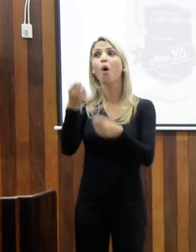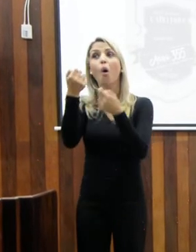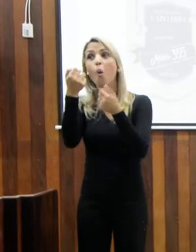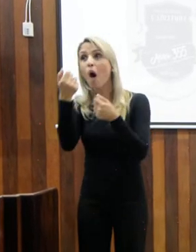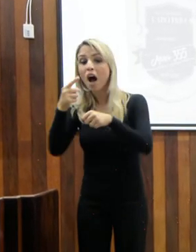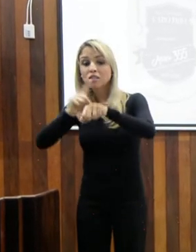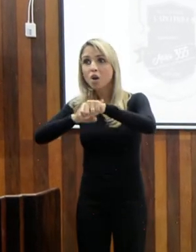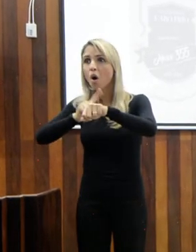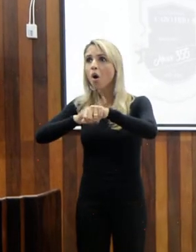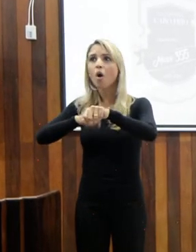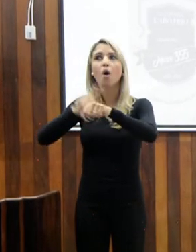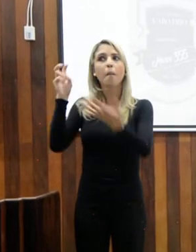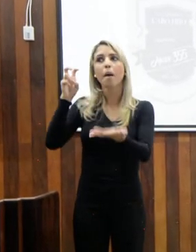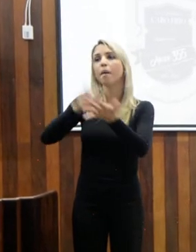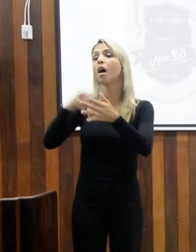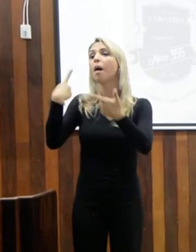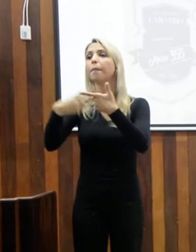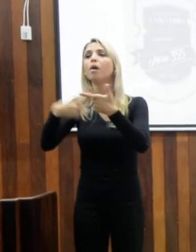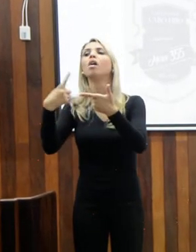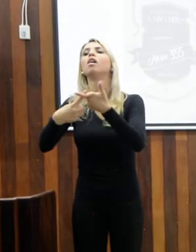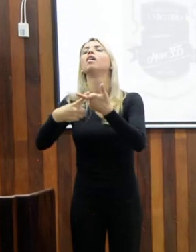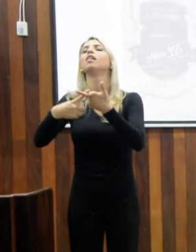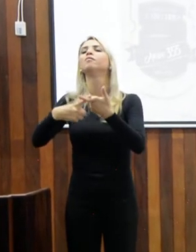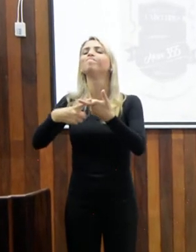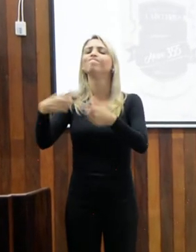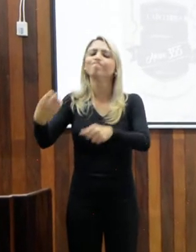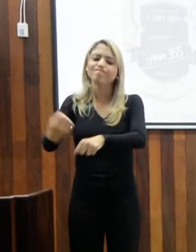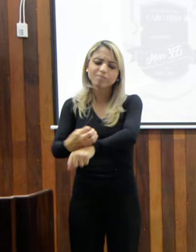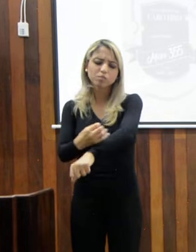porque realmente me emociona falar do Marcio.